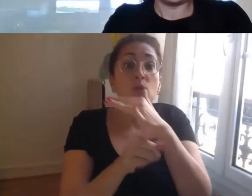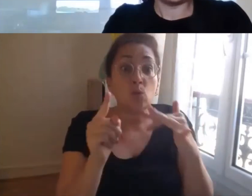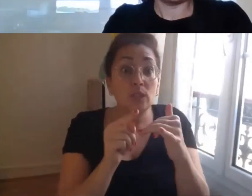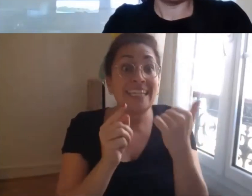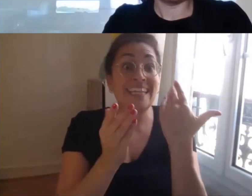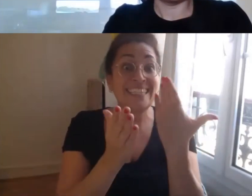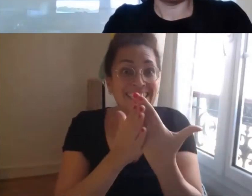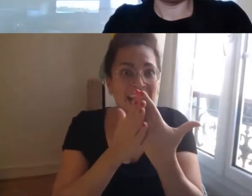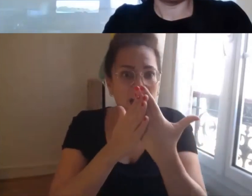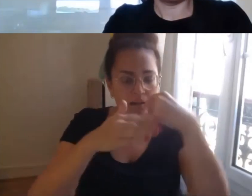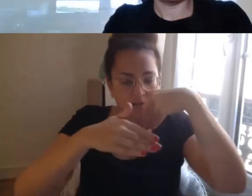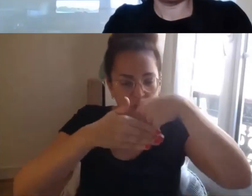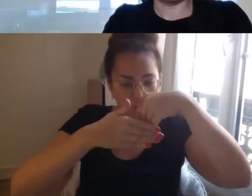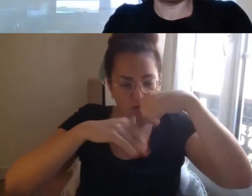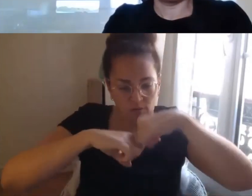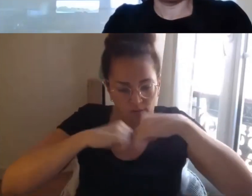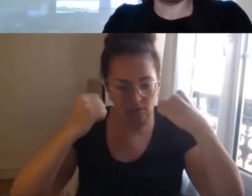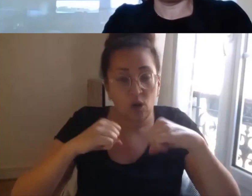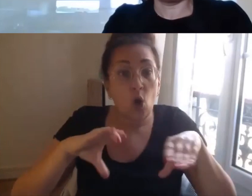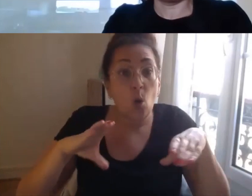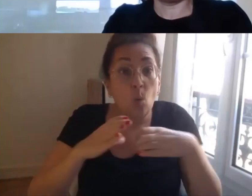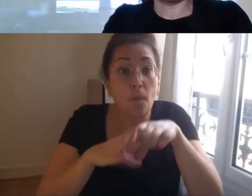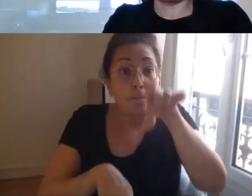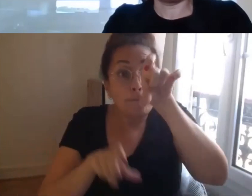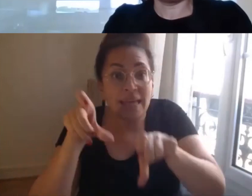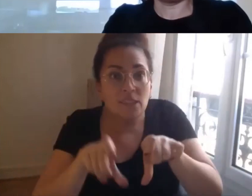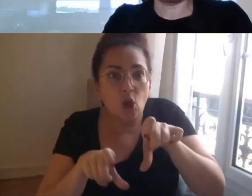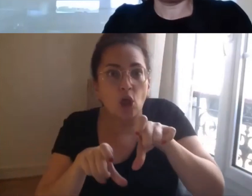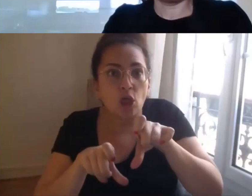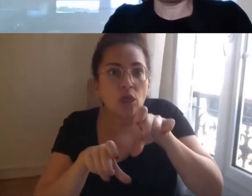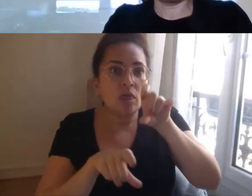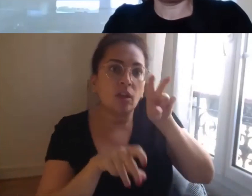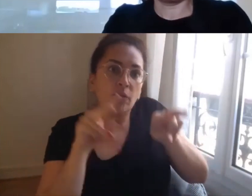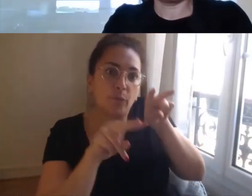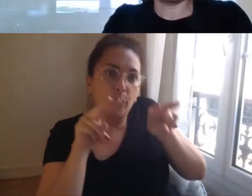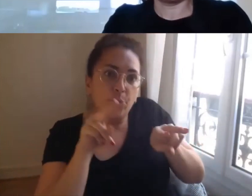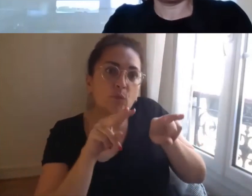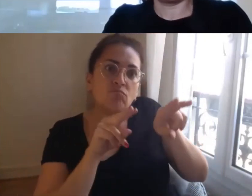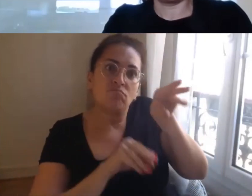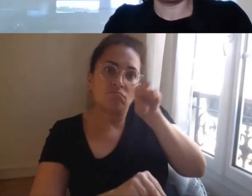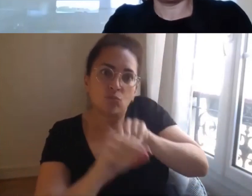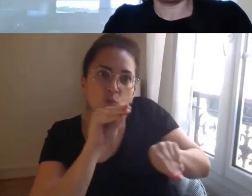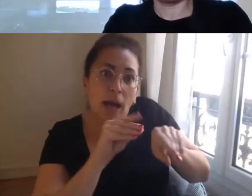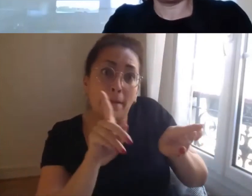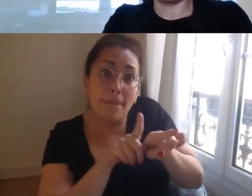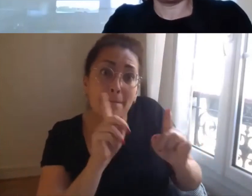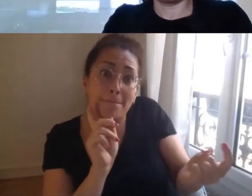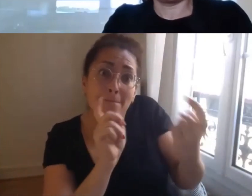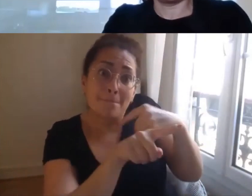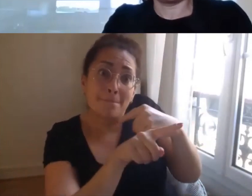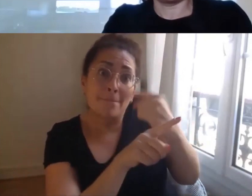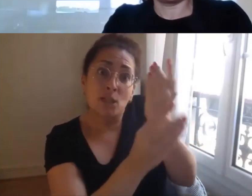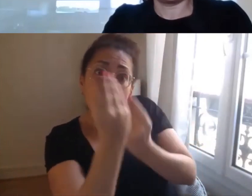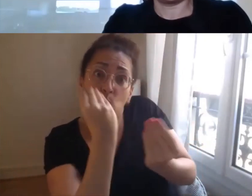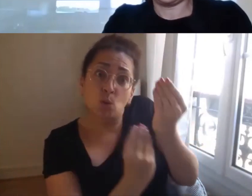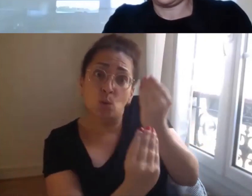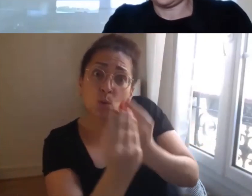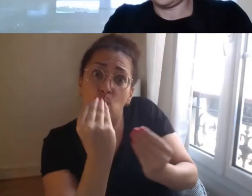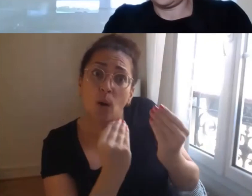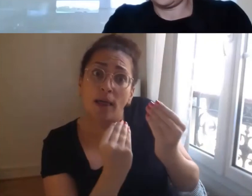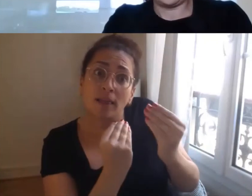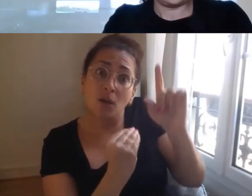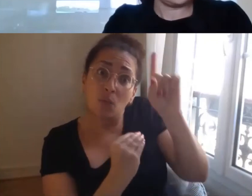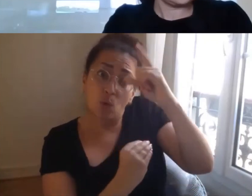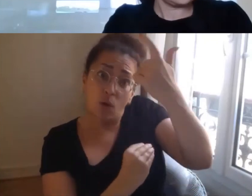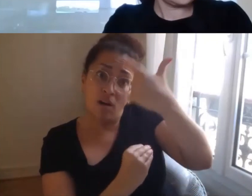ces personnes décident d'apporter à d'autres personnes qui en raison de leur fragilité ont